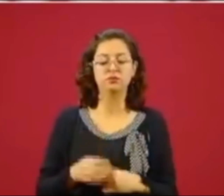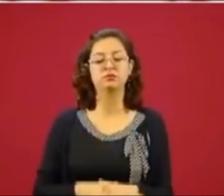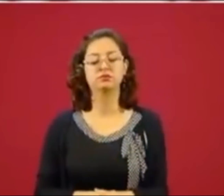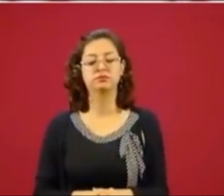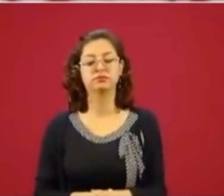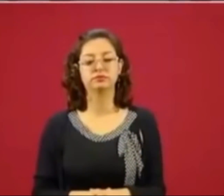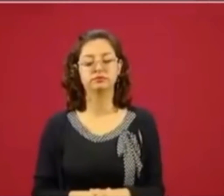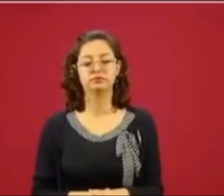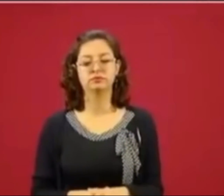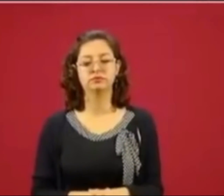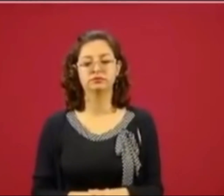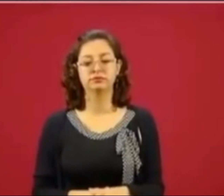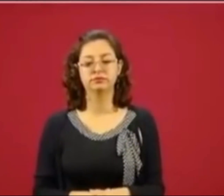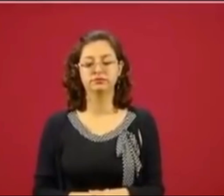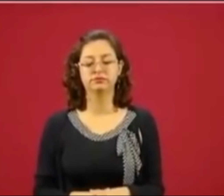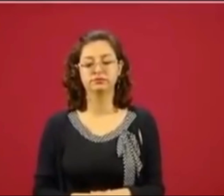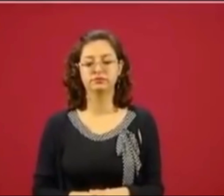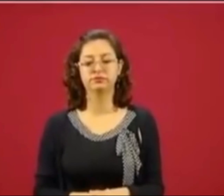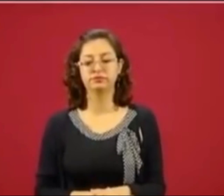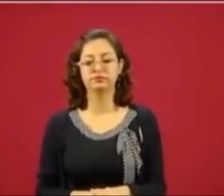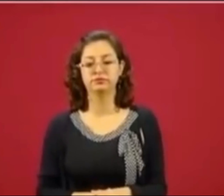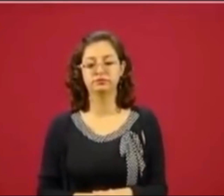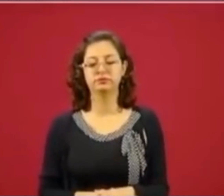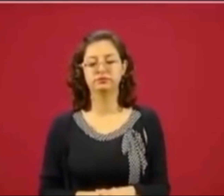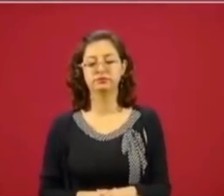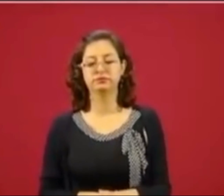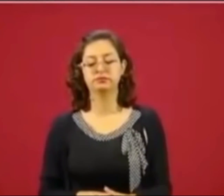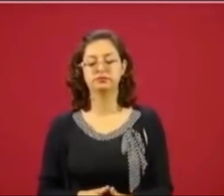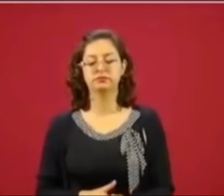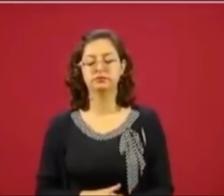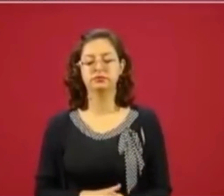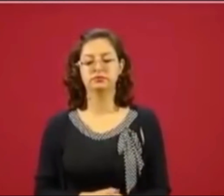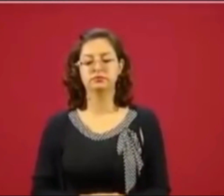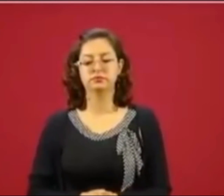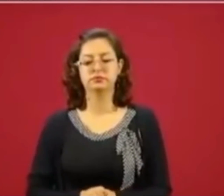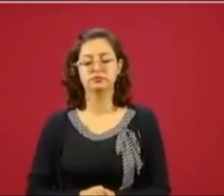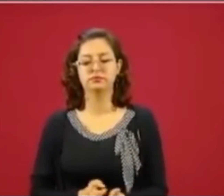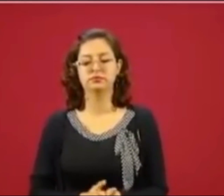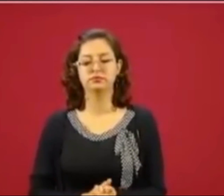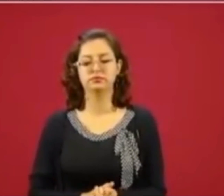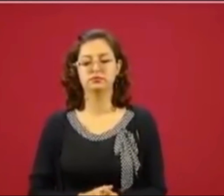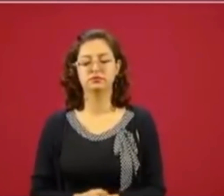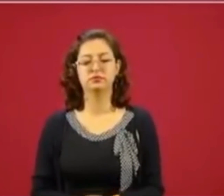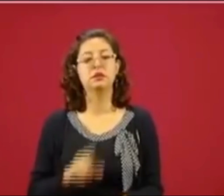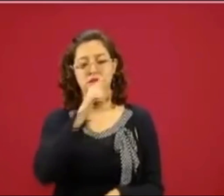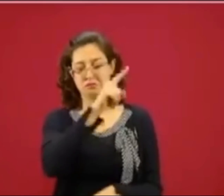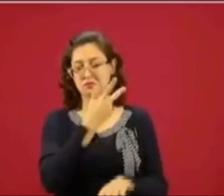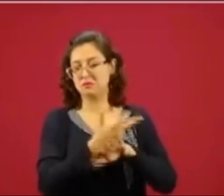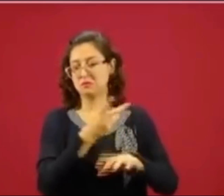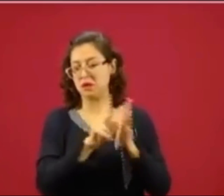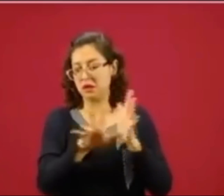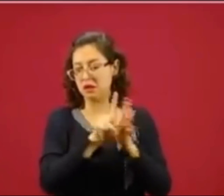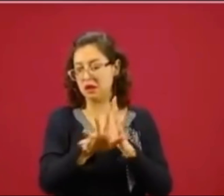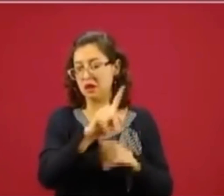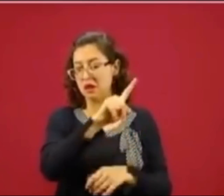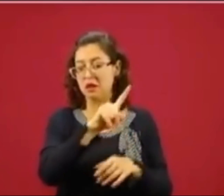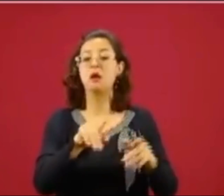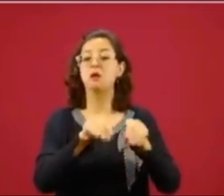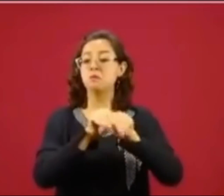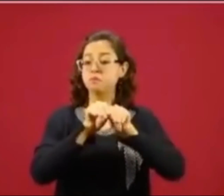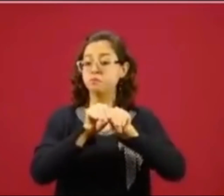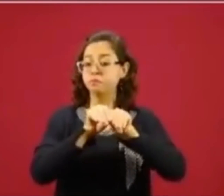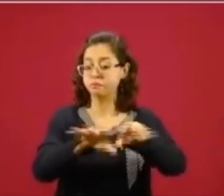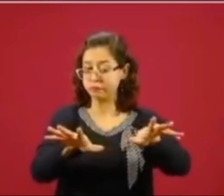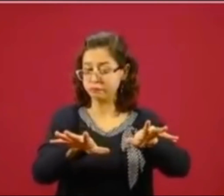sale esa nota en el New York Times y